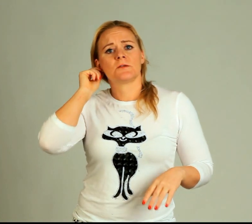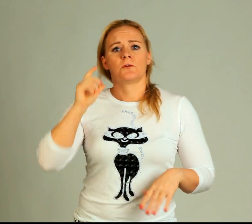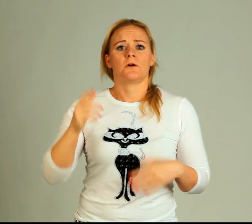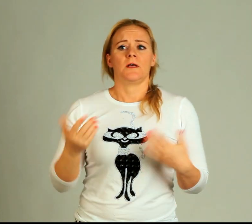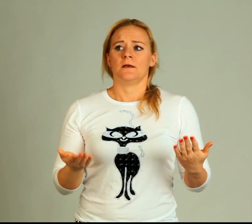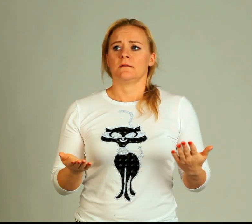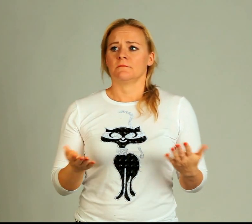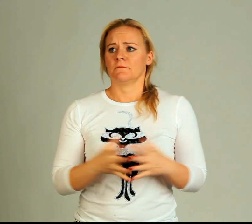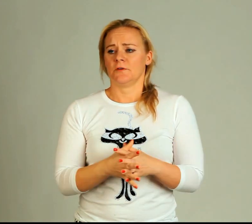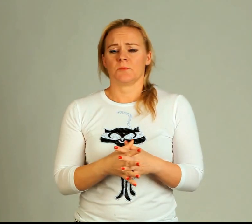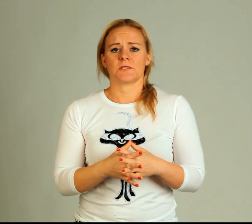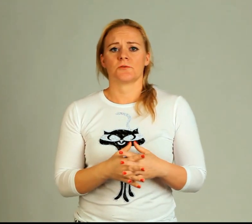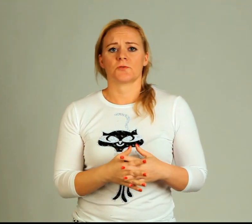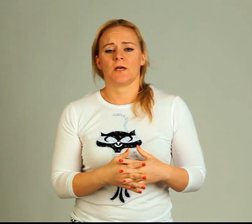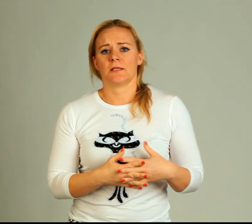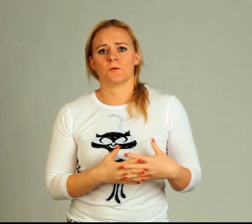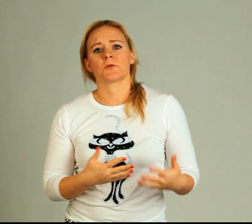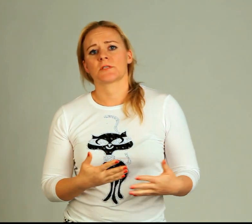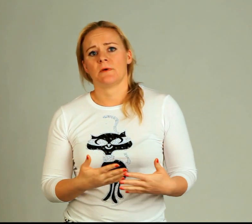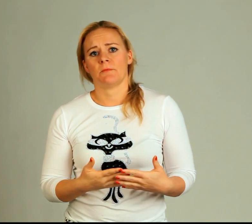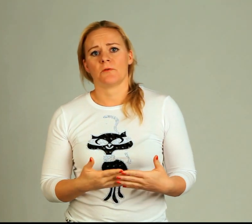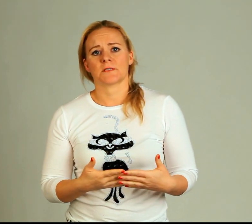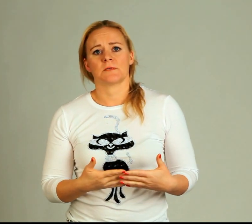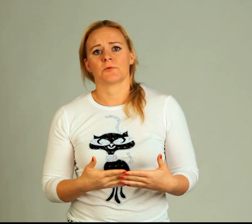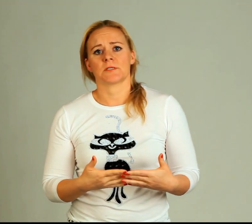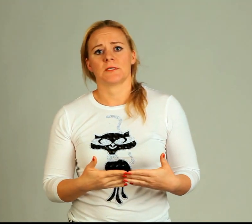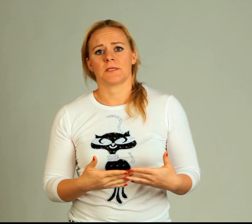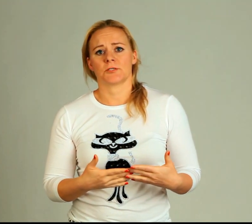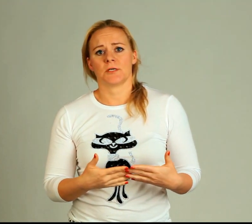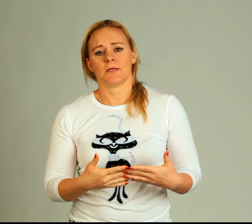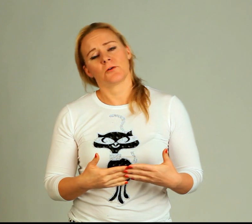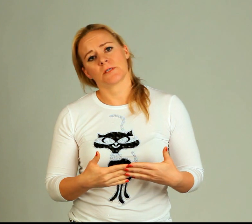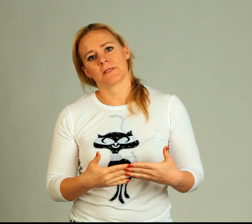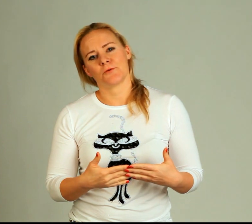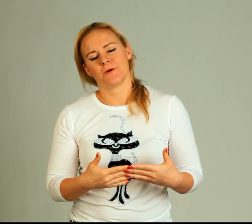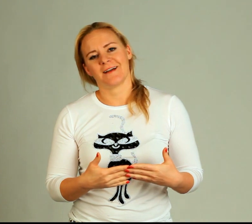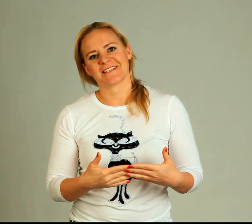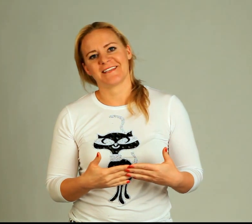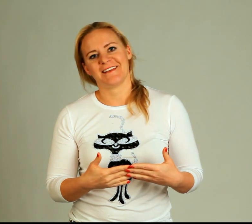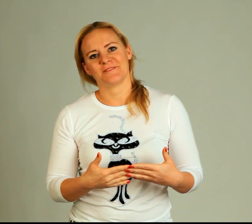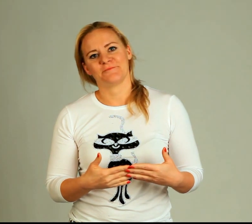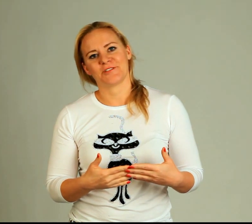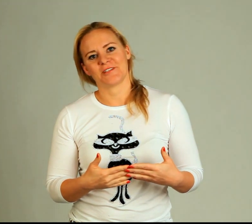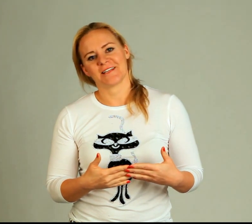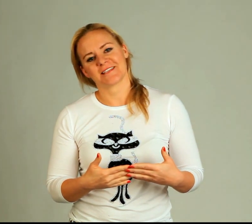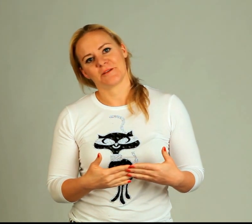ucho, uvědomte si to, že to děláte jenom pro sebe a pro vlastní pocity. Takže hodně zdaru a krásnej den. Příště na shled.